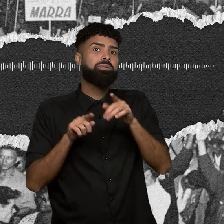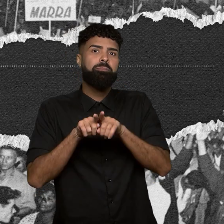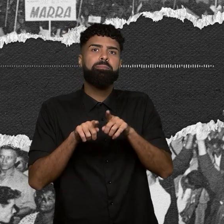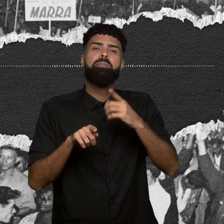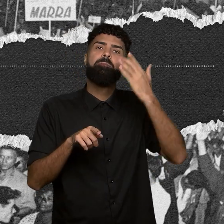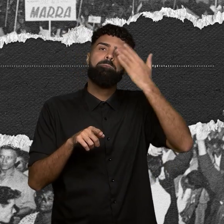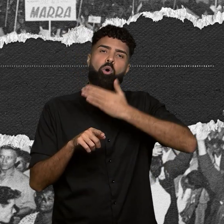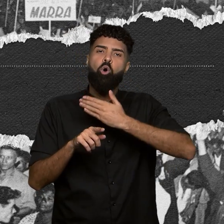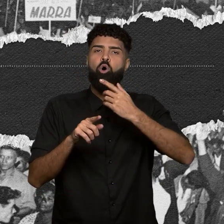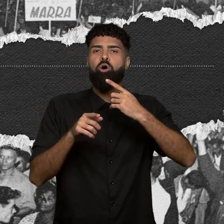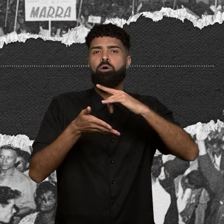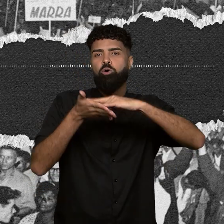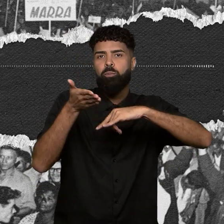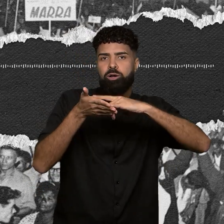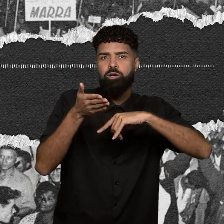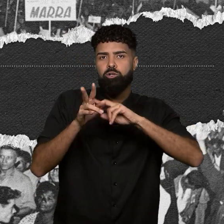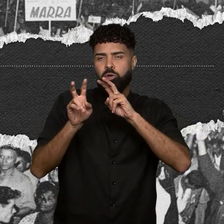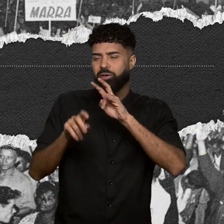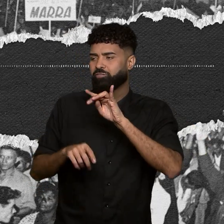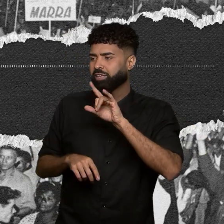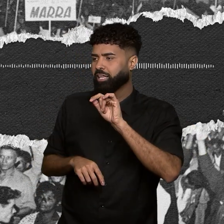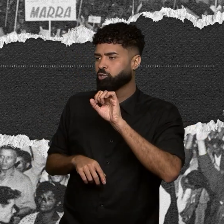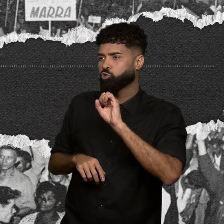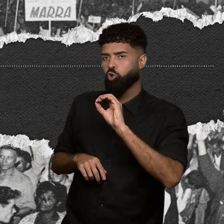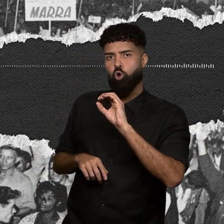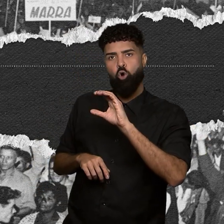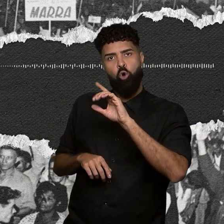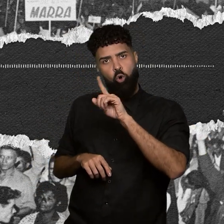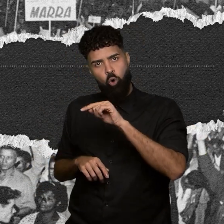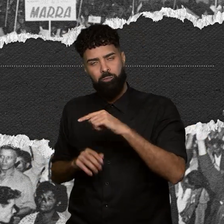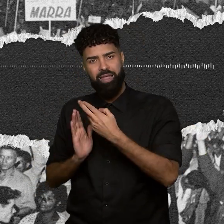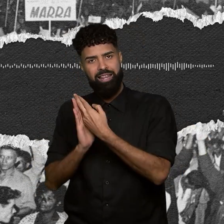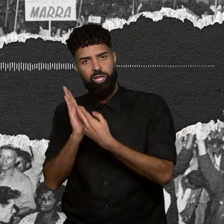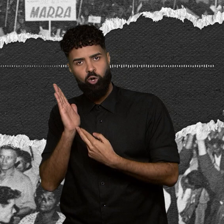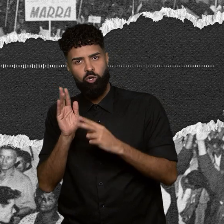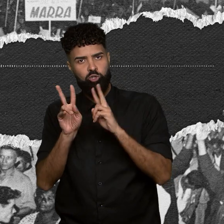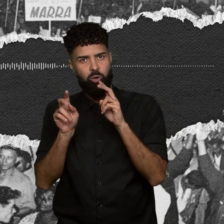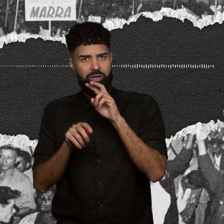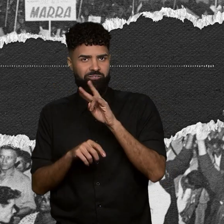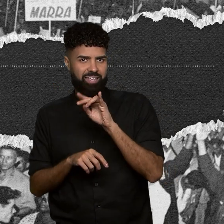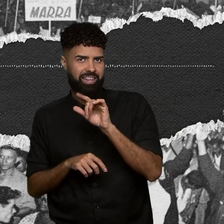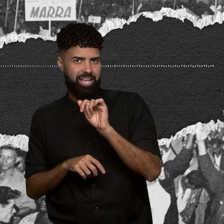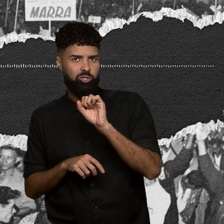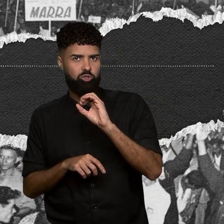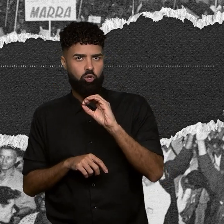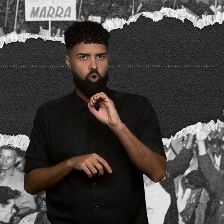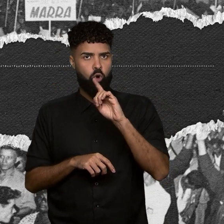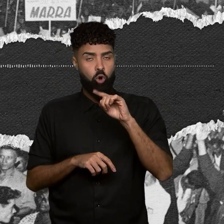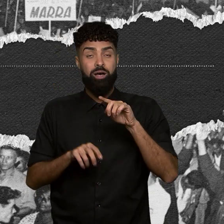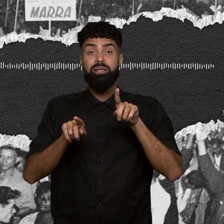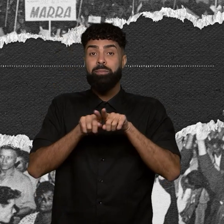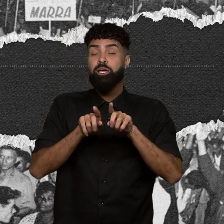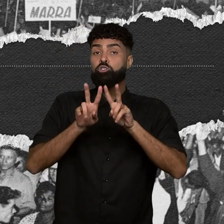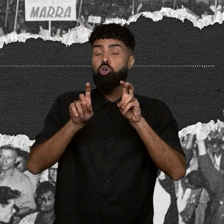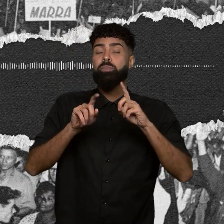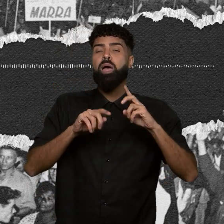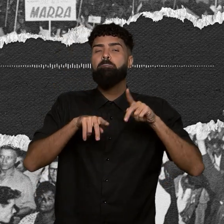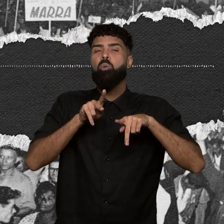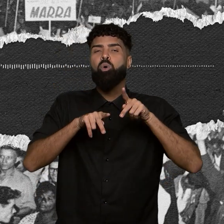parte da documentação sobre Vila Socor, relatório sobre Vila Socor, em relação às populações indígenas, não tem nada. Alguns documentos